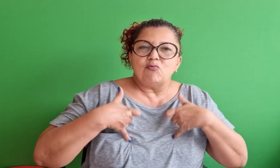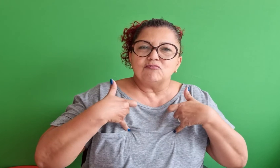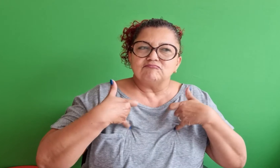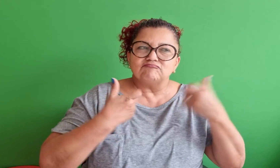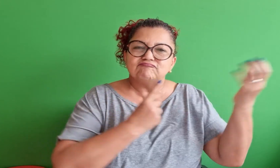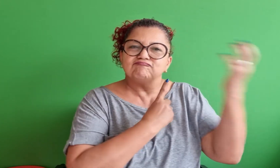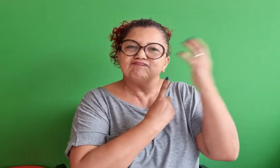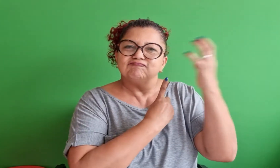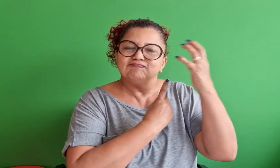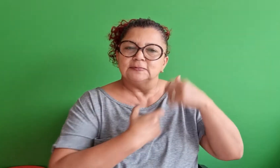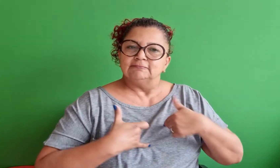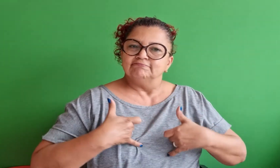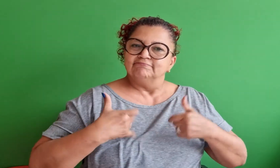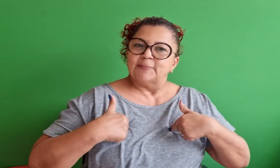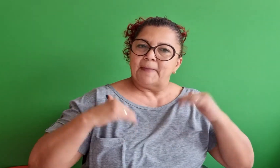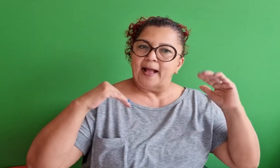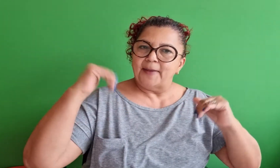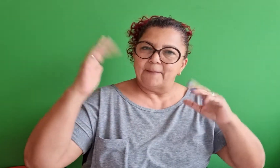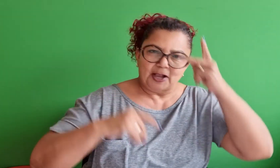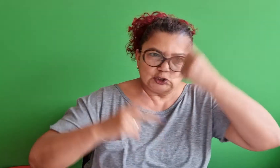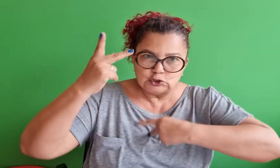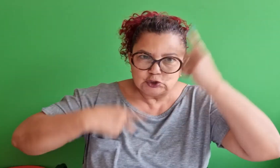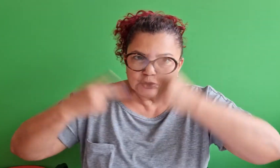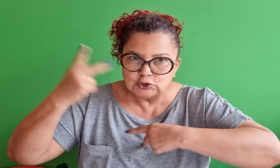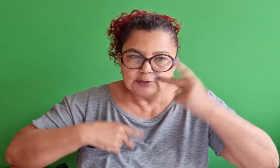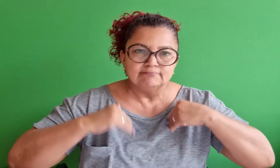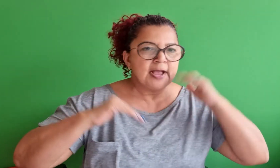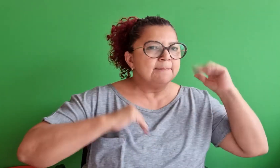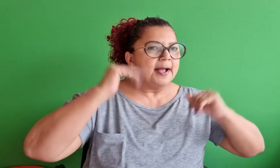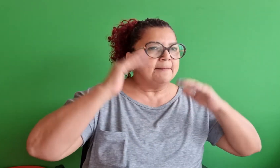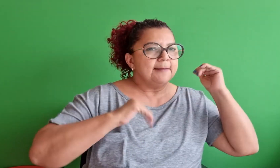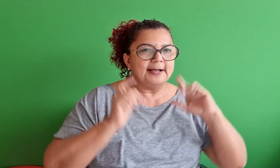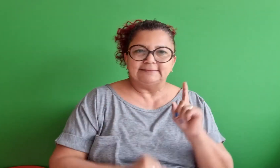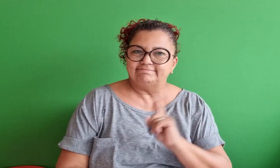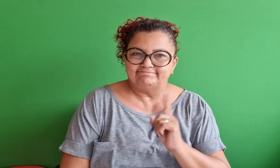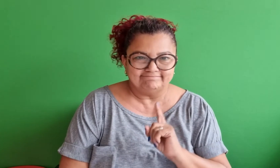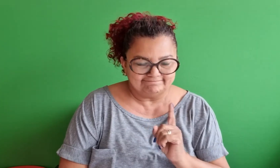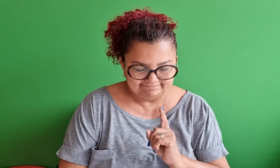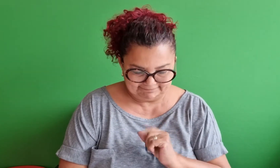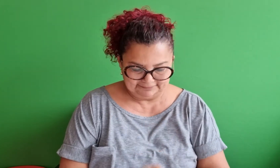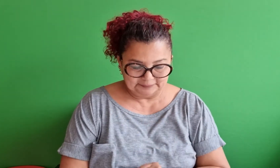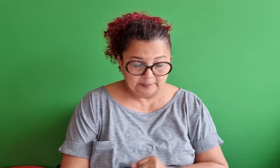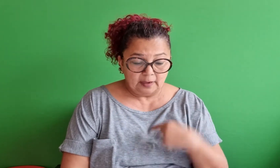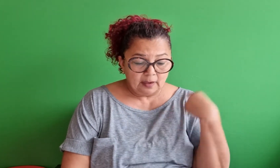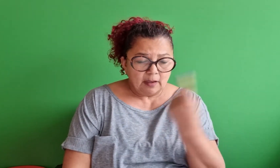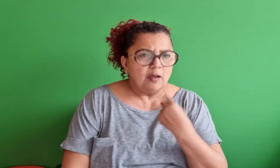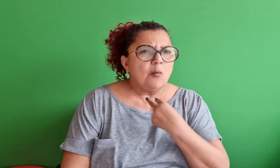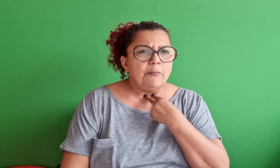orgulho inflando nosso ser, a gente não precisa disso.